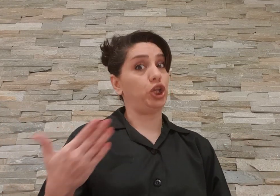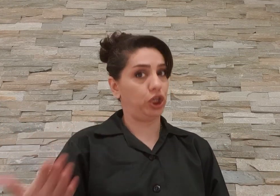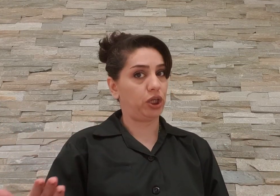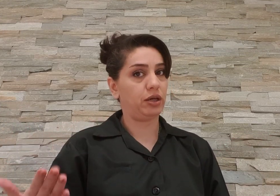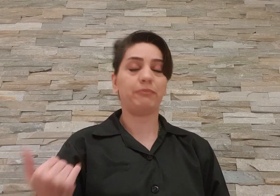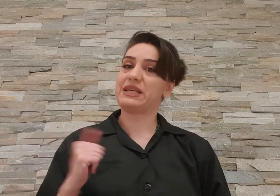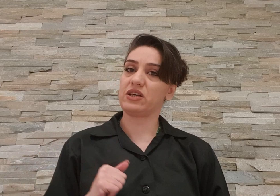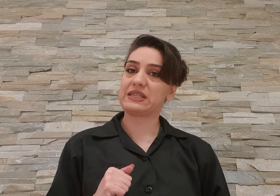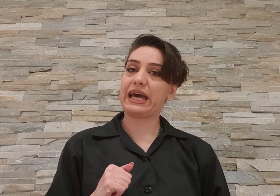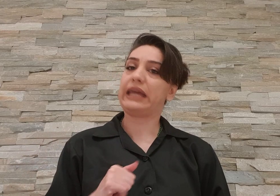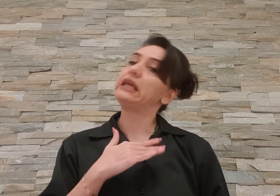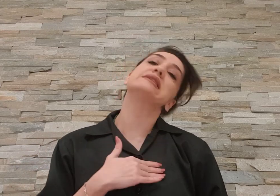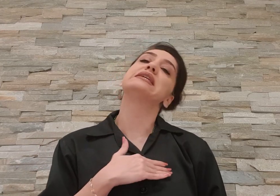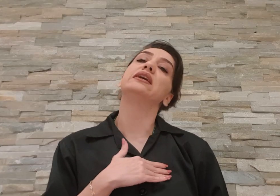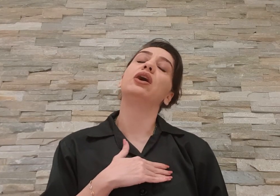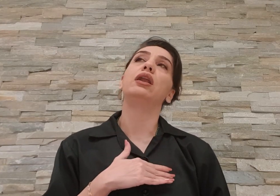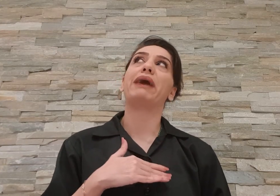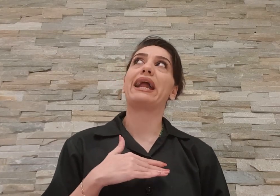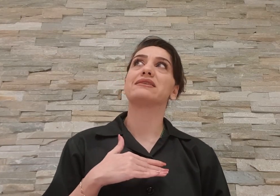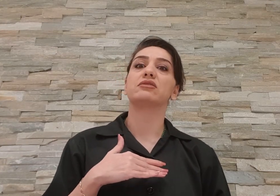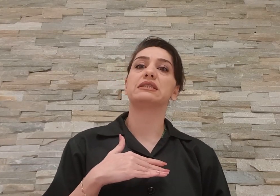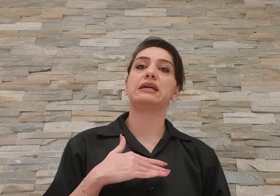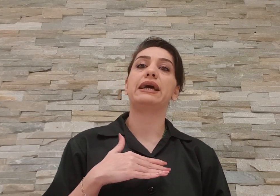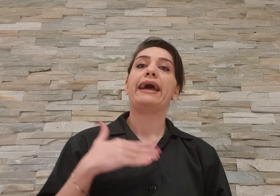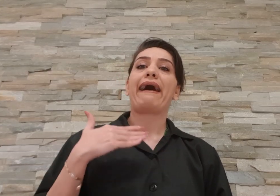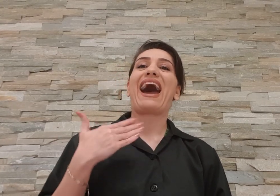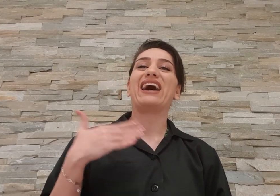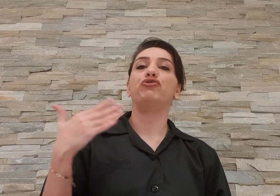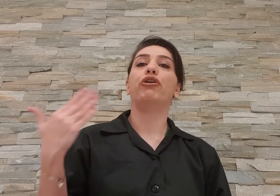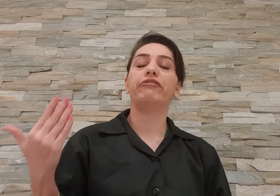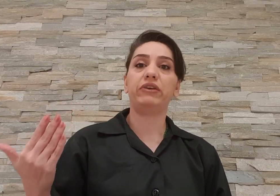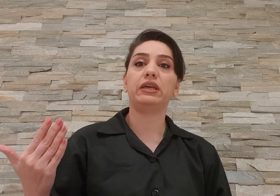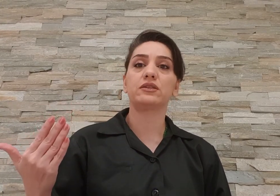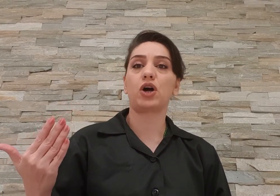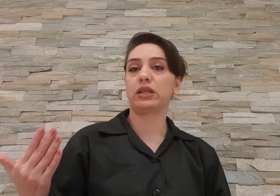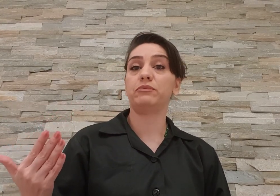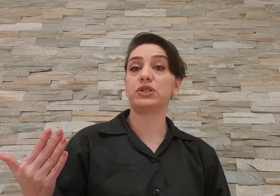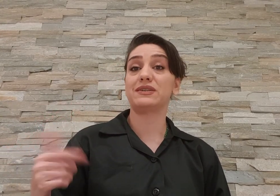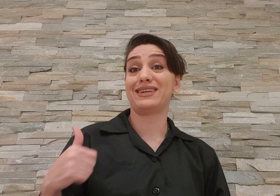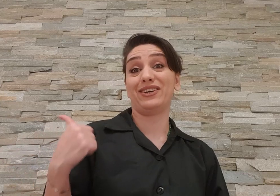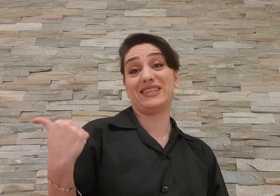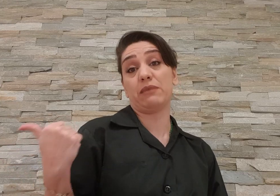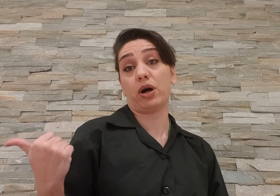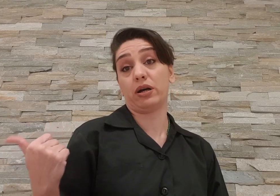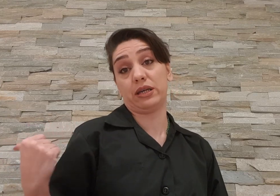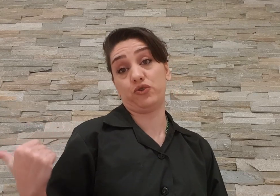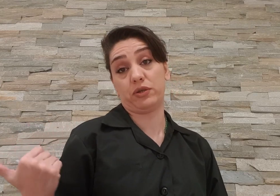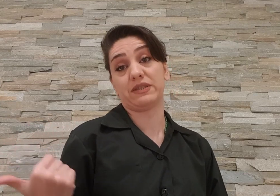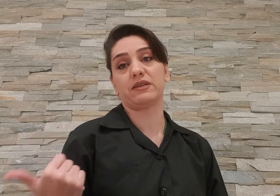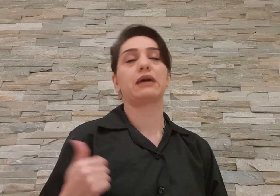بسازن این سریال بر اساس اهدافی ساخته میشه سریال های سپاه که اینجوری میسازن